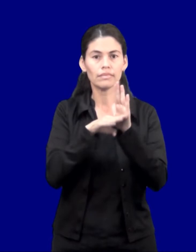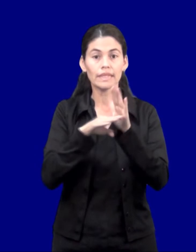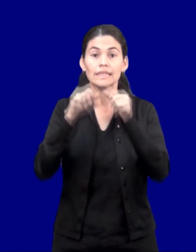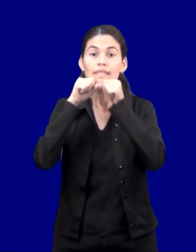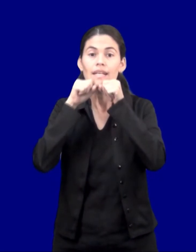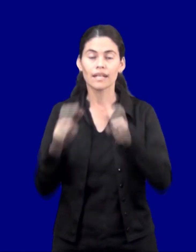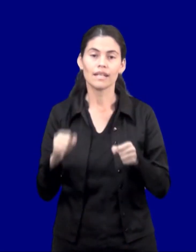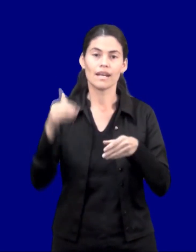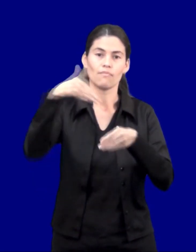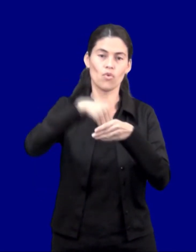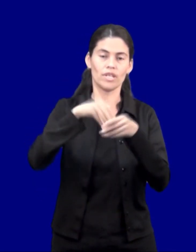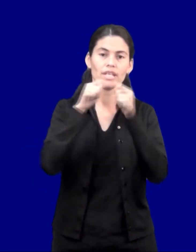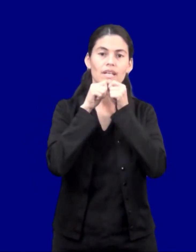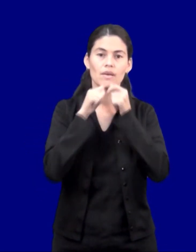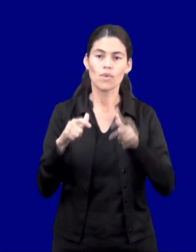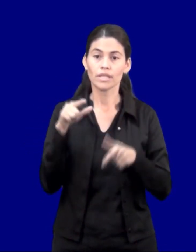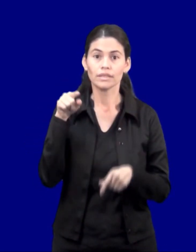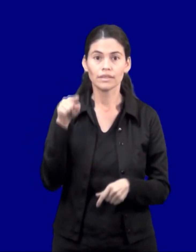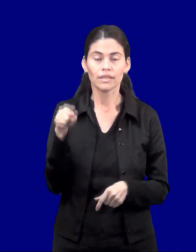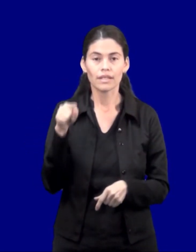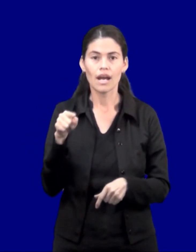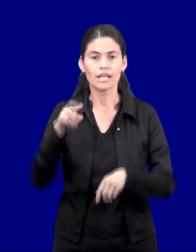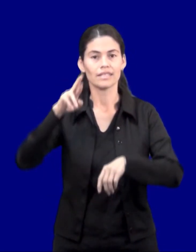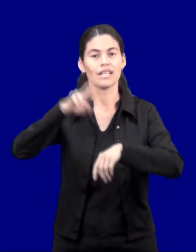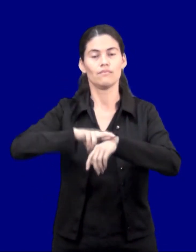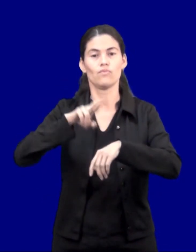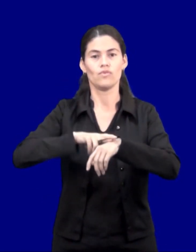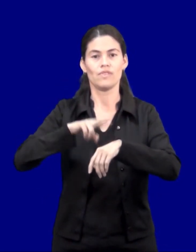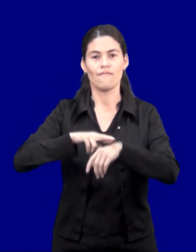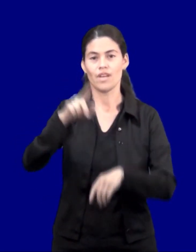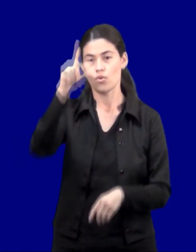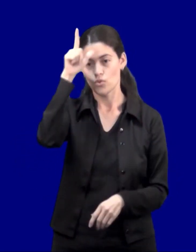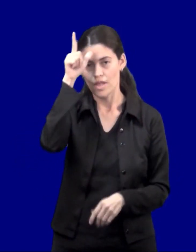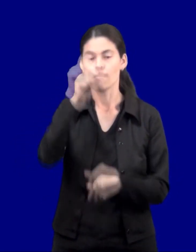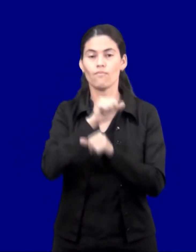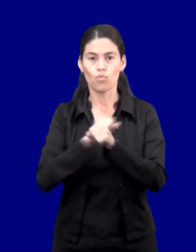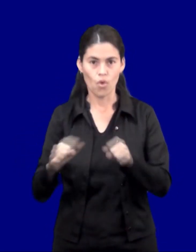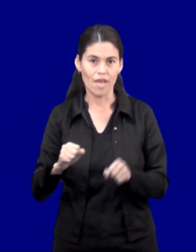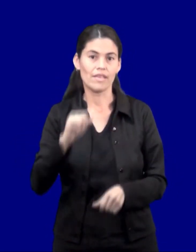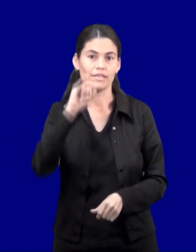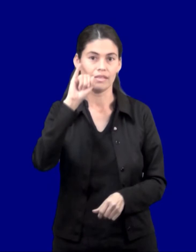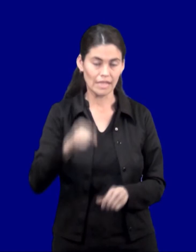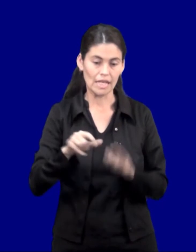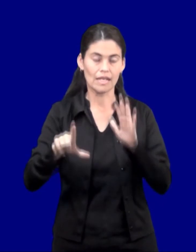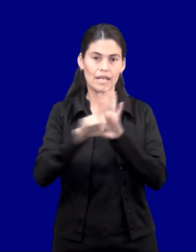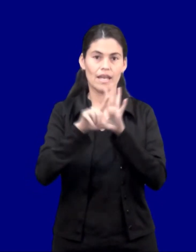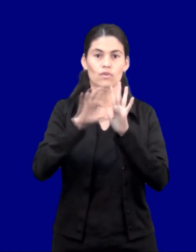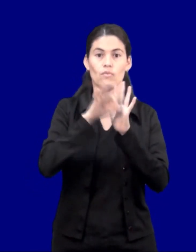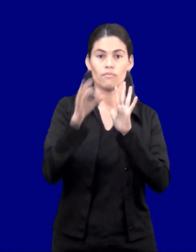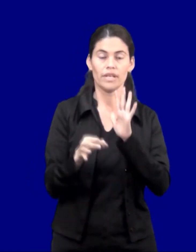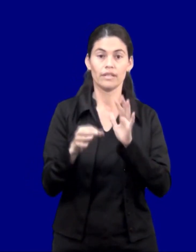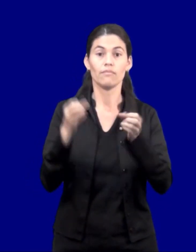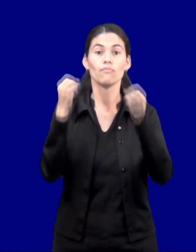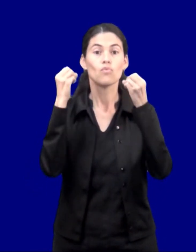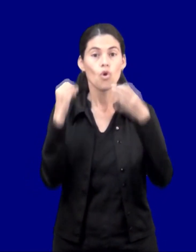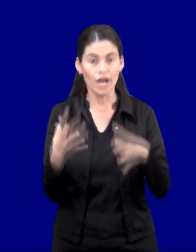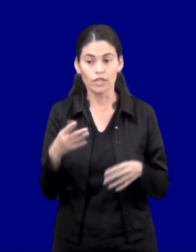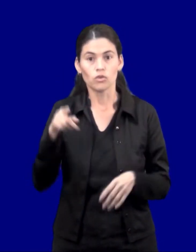Lenguas establece que la Secretaría de Políticas Lingüísticas es la autoridad de aplicación de la presente ley.